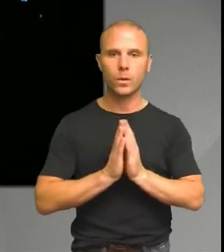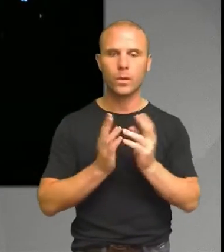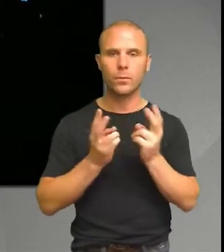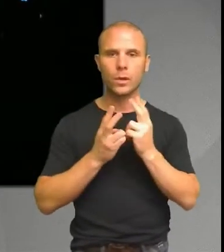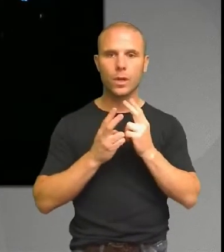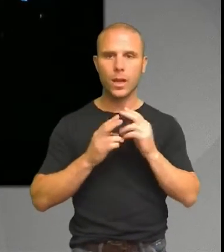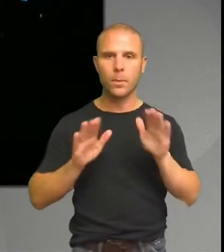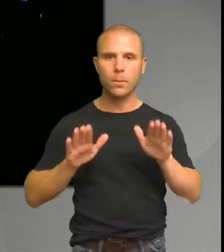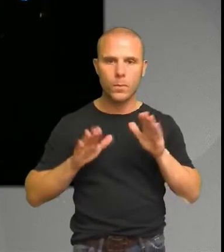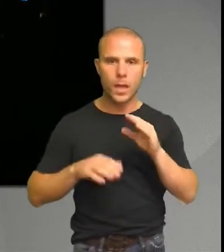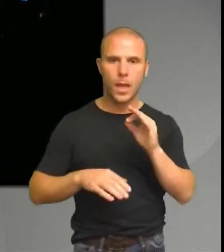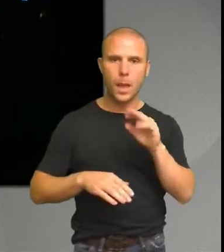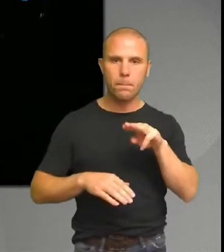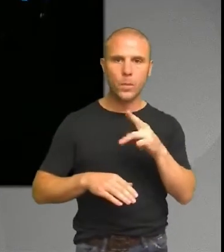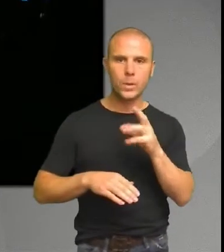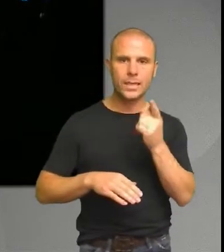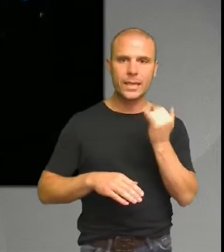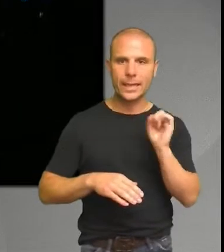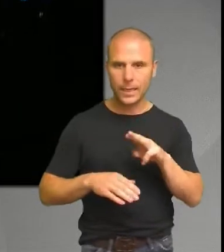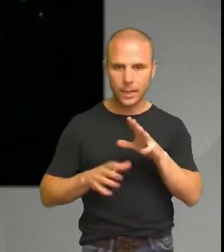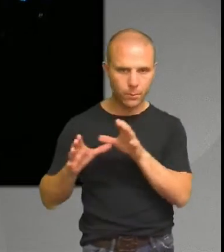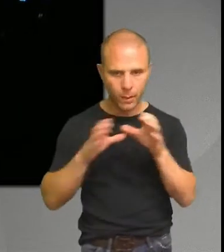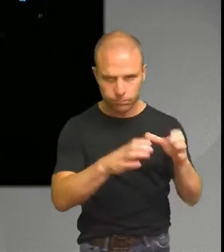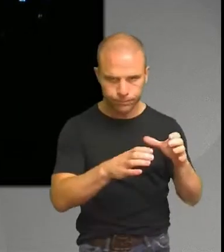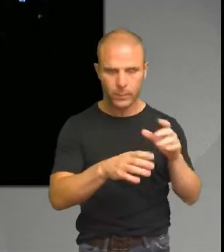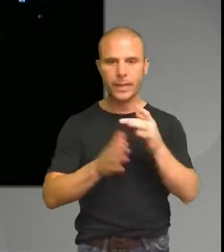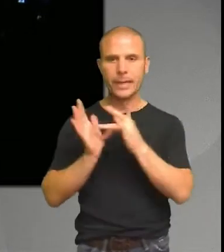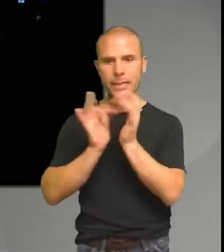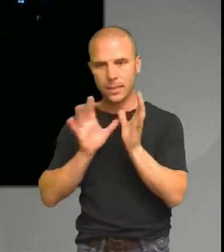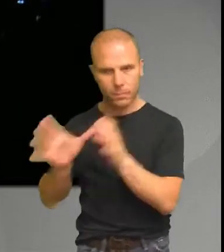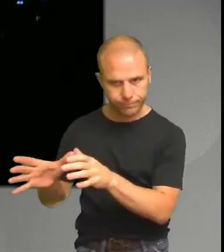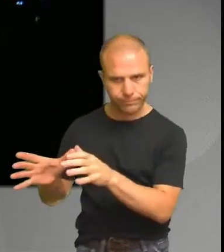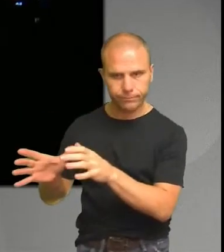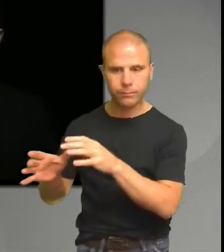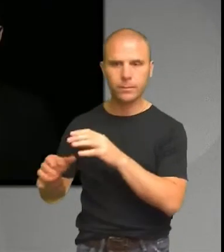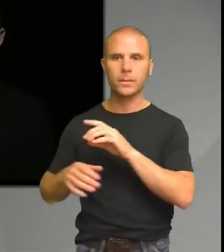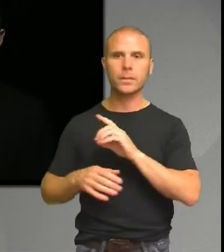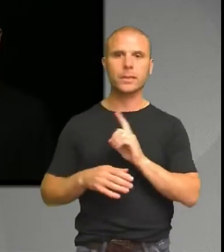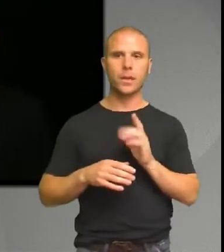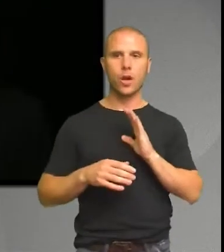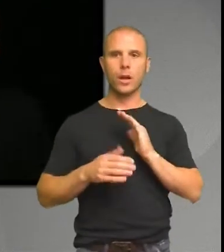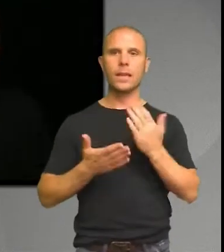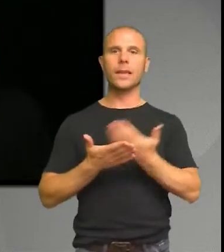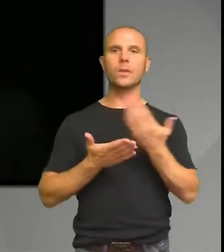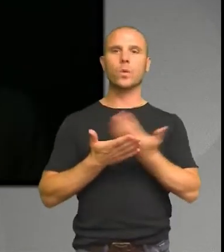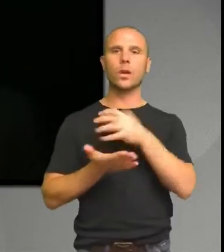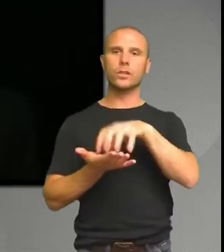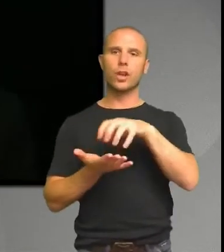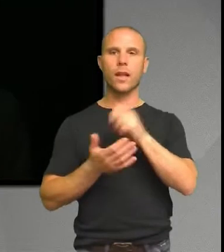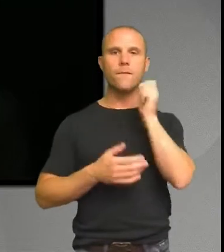tillhörat till muslimer eller kristna till kristna. Sen kommer någonting som vi kallar för nationalstaten. Att fransmän skulle känna tillhörat